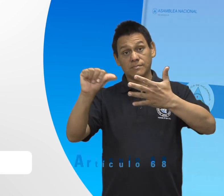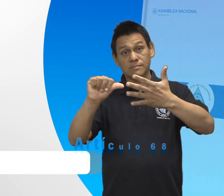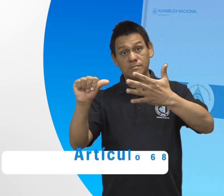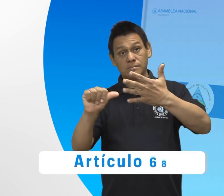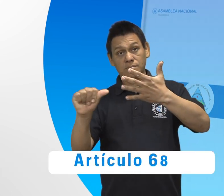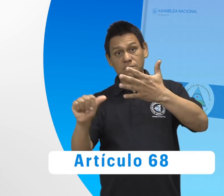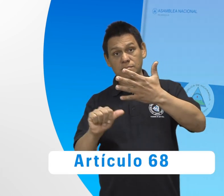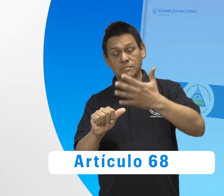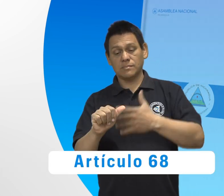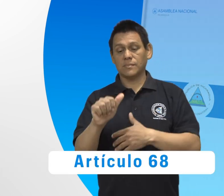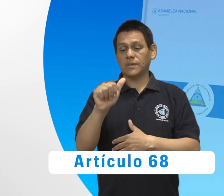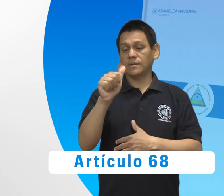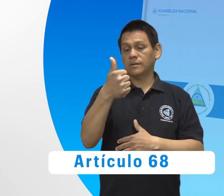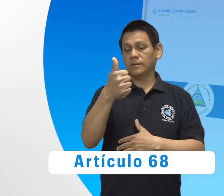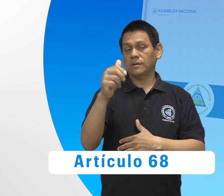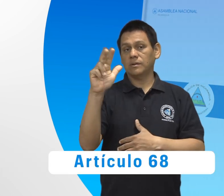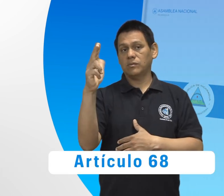Artículo 68